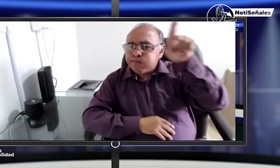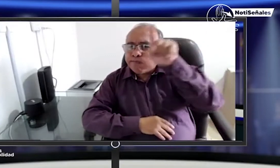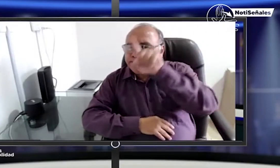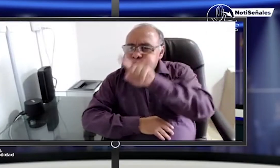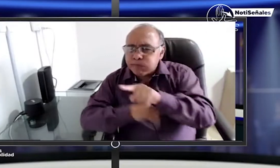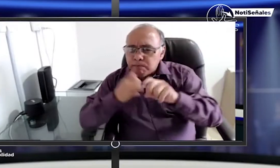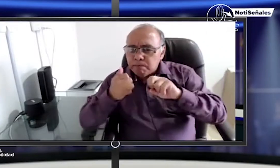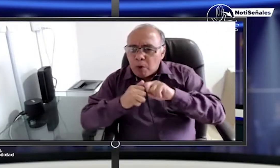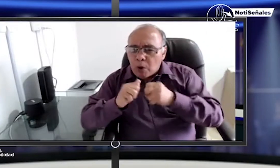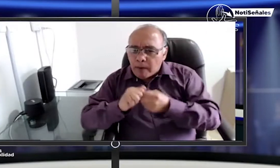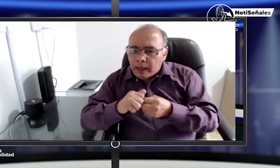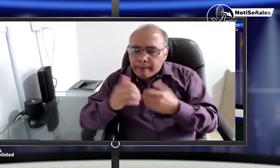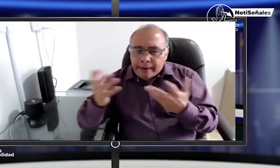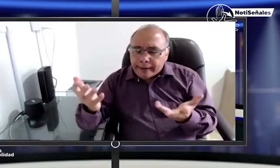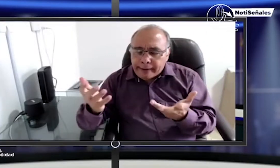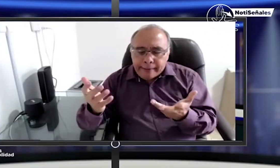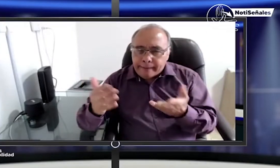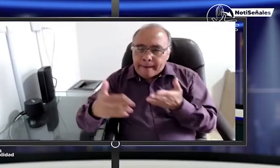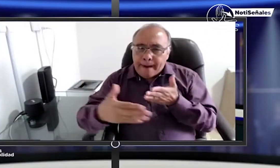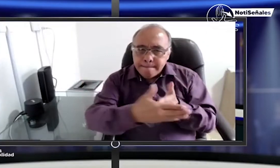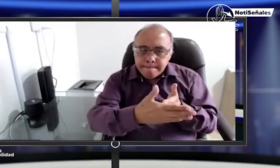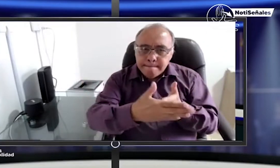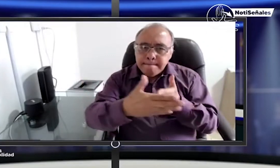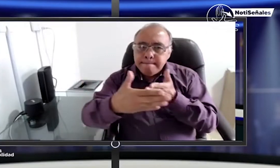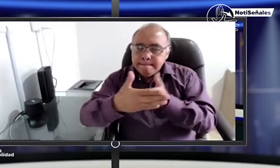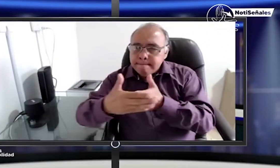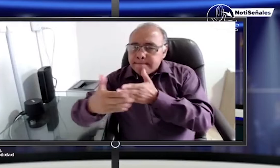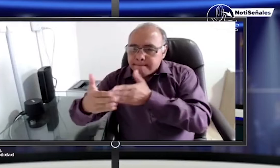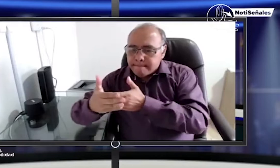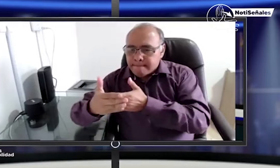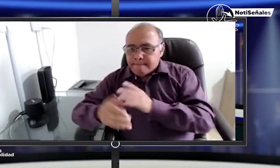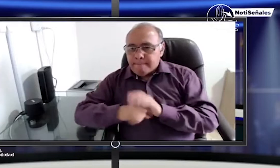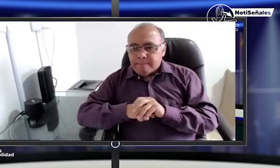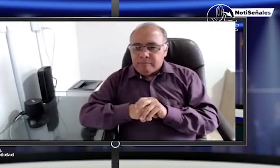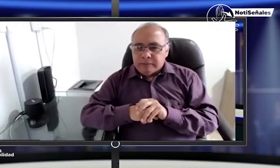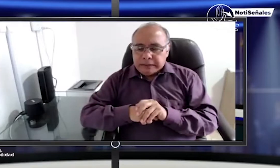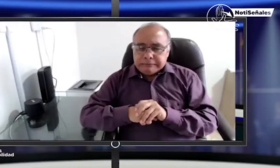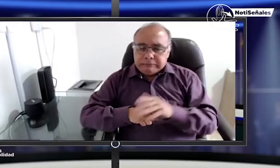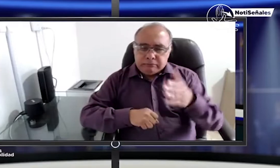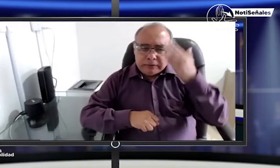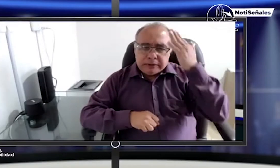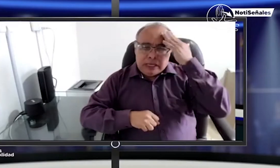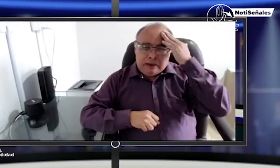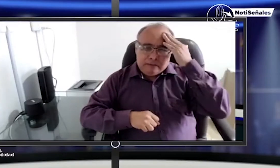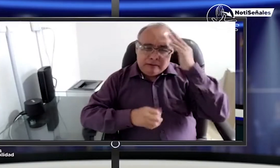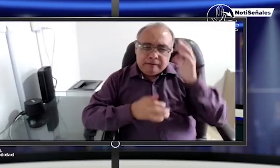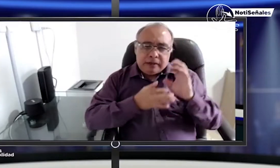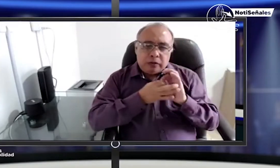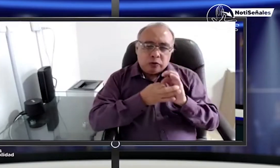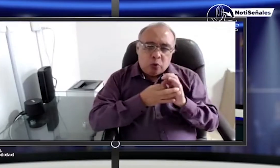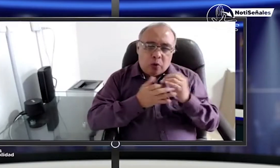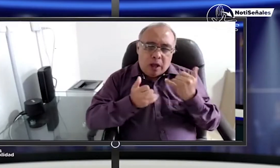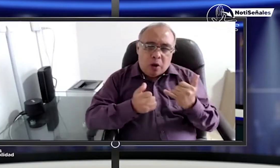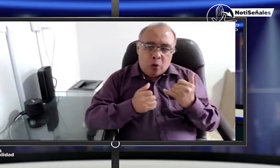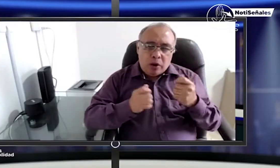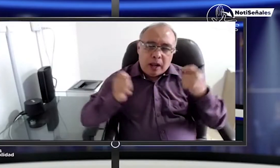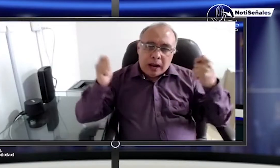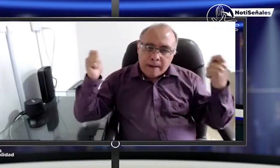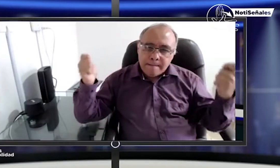ver la situación actual de la inclusión académica de los estudiantes sordos y de las barreras a las cuales se están